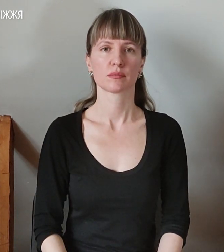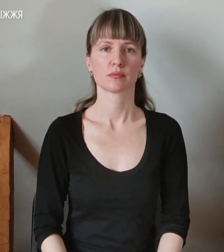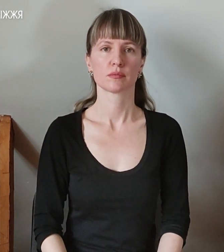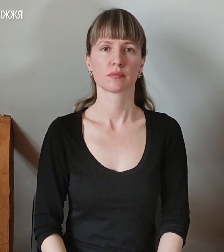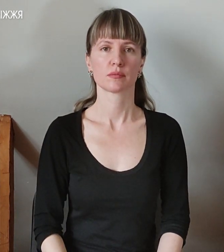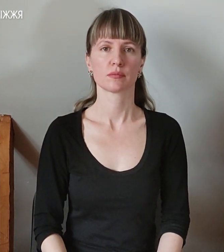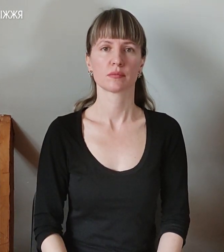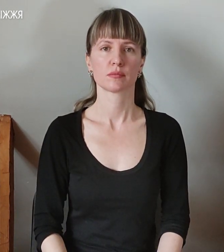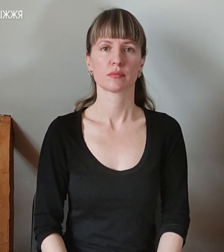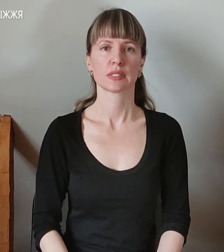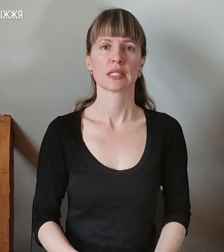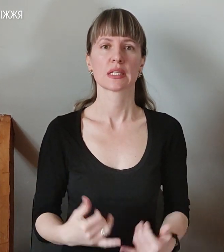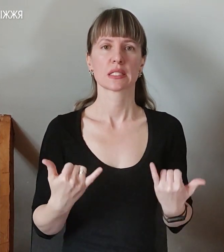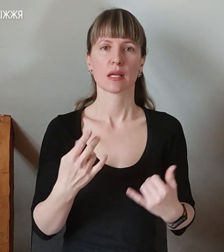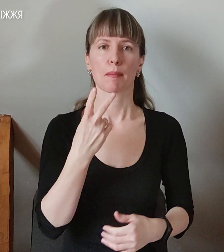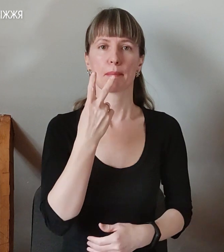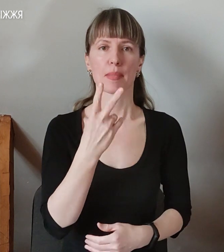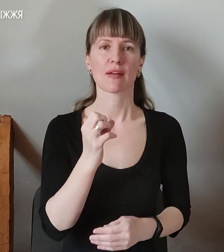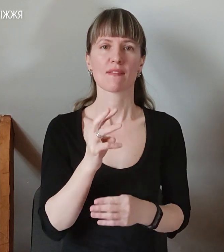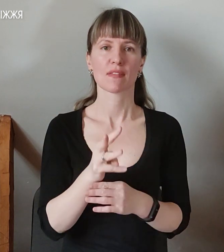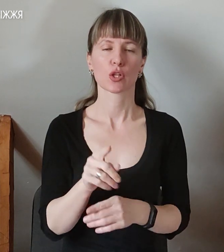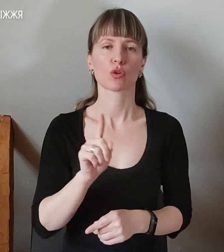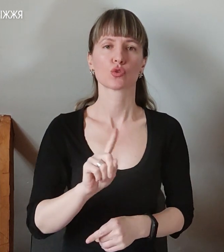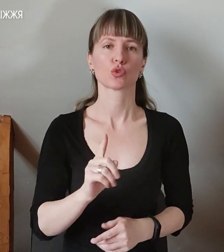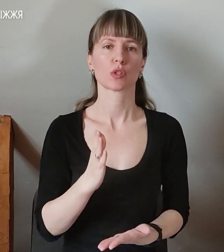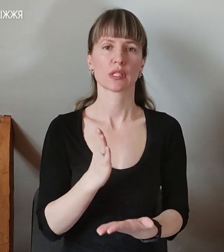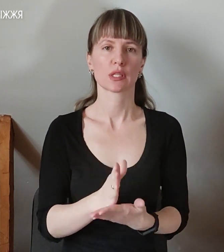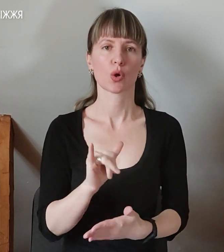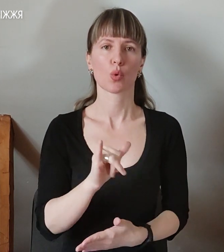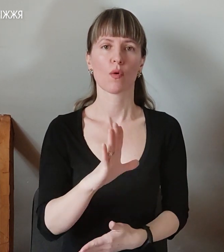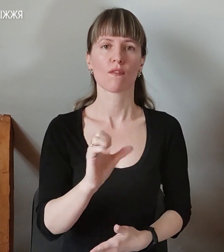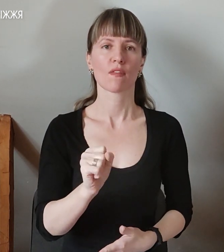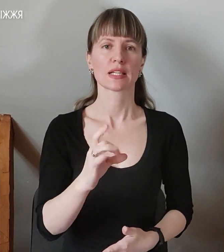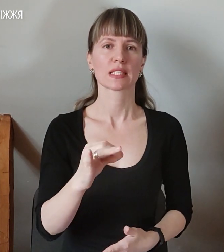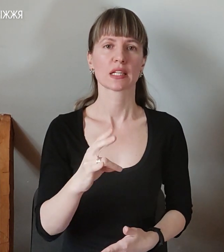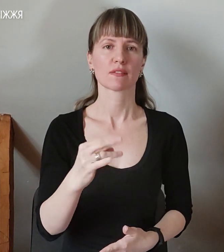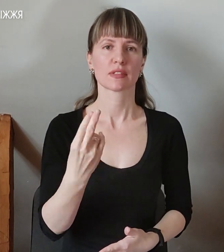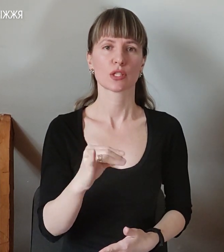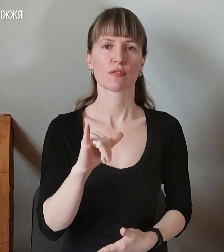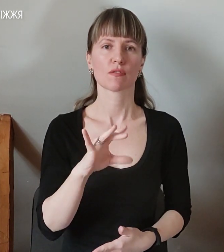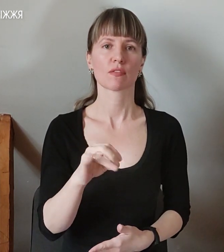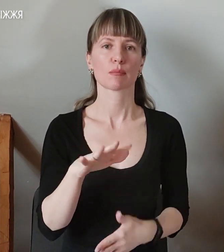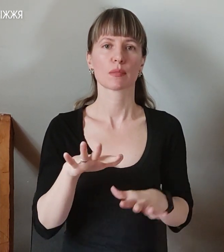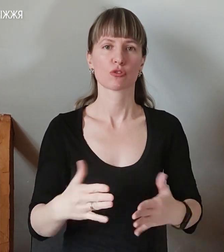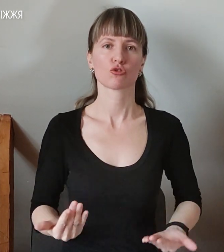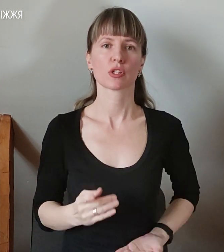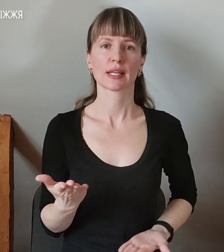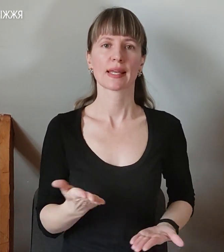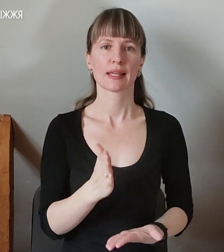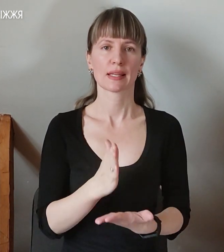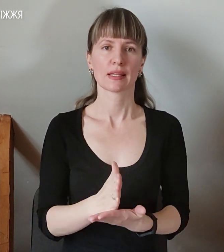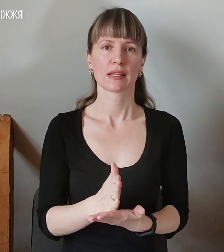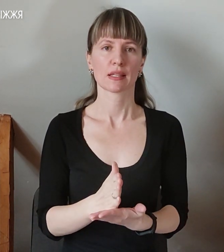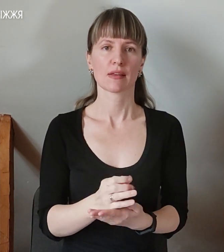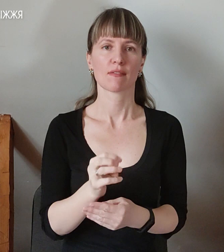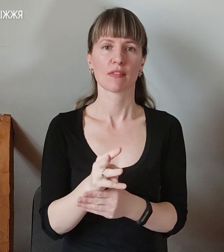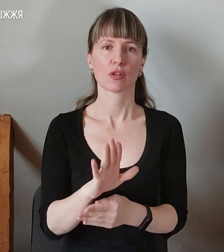Власне, зараз ми бачили відео того, що сталося у Васильівці від місцевих жителів, які розмістили це відео в інтернеті.